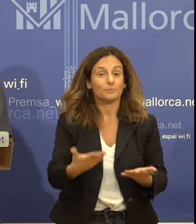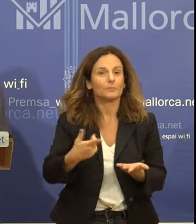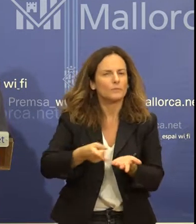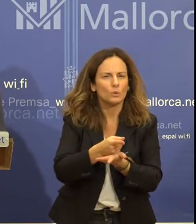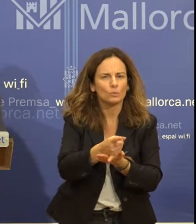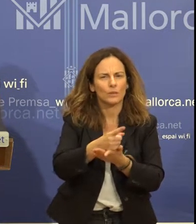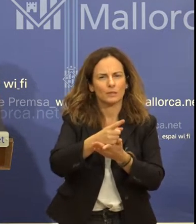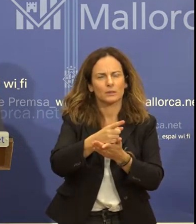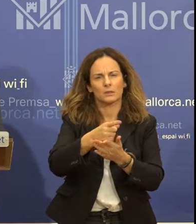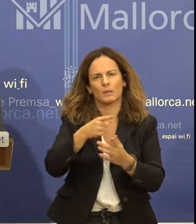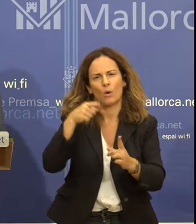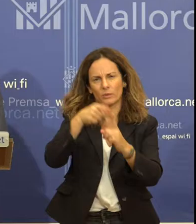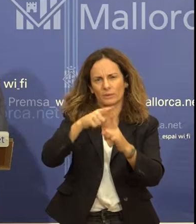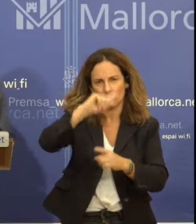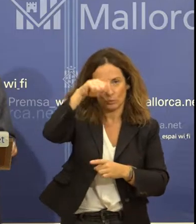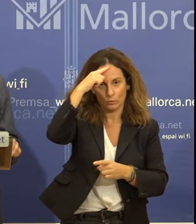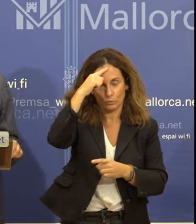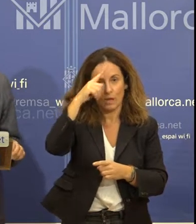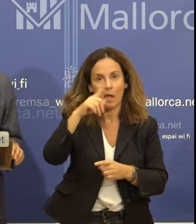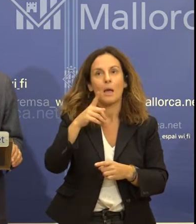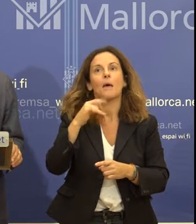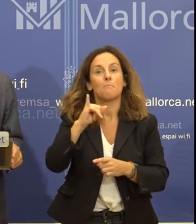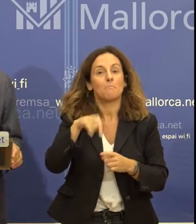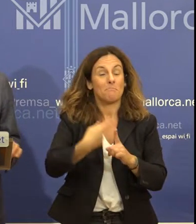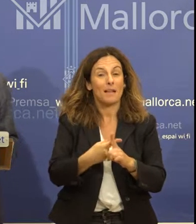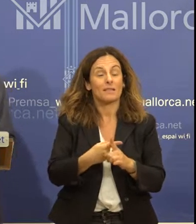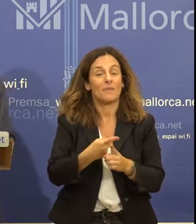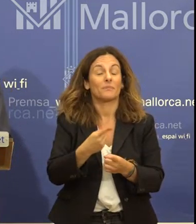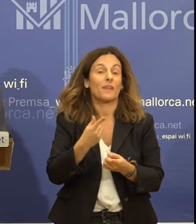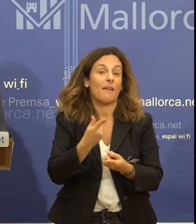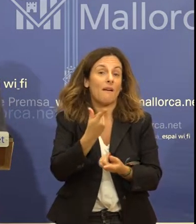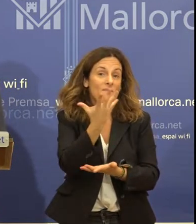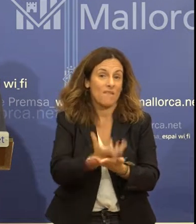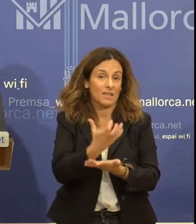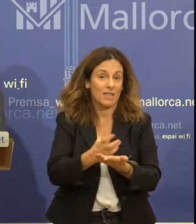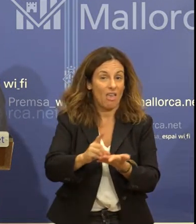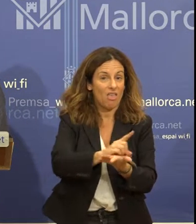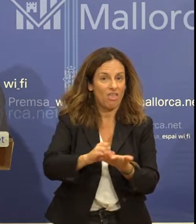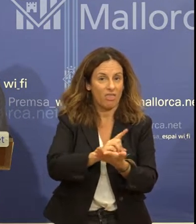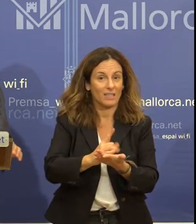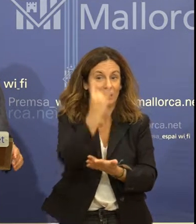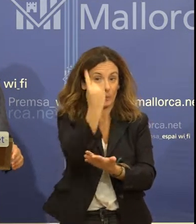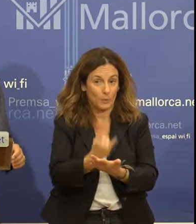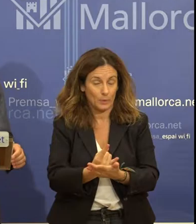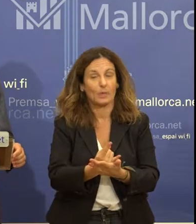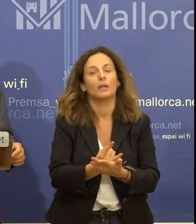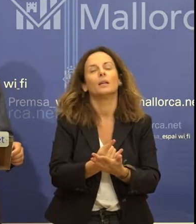i accedir a la base de dades geolocalitzada d'elements culturals de tota casta.